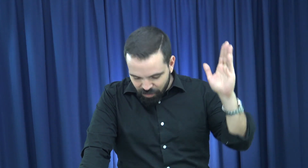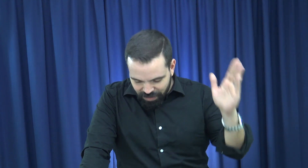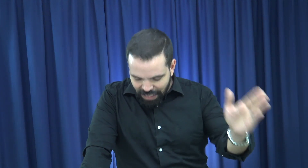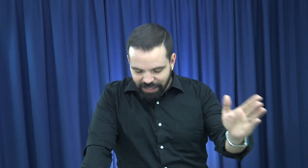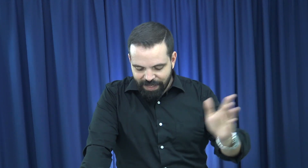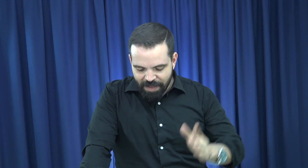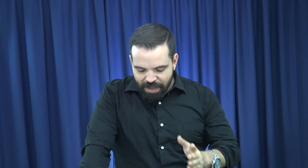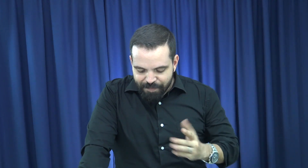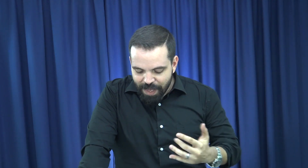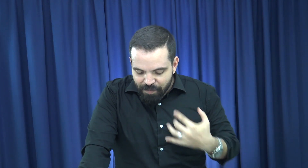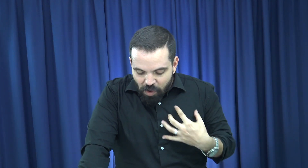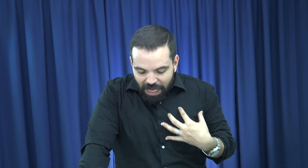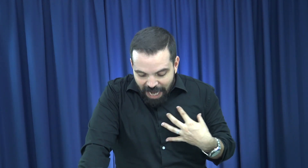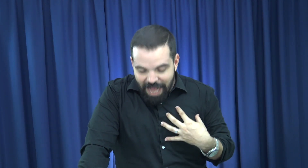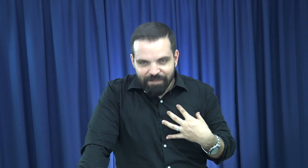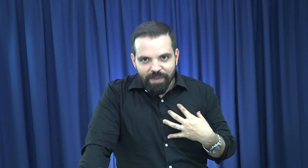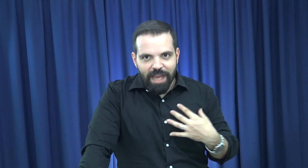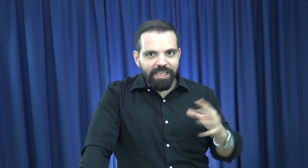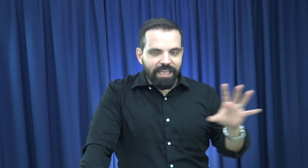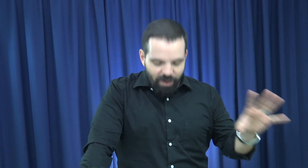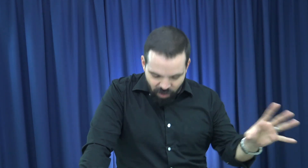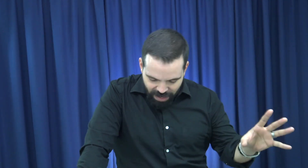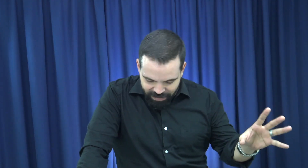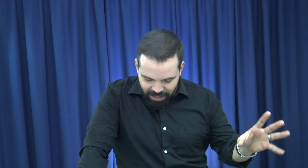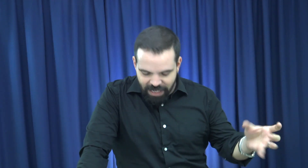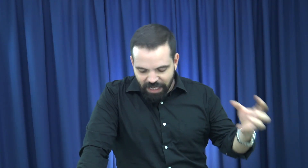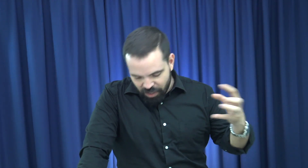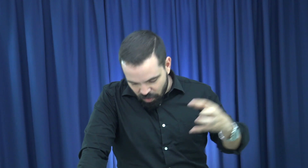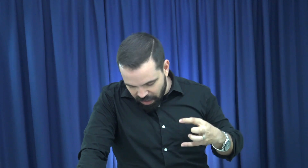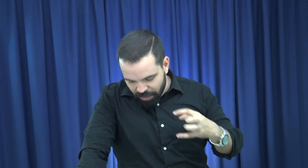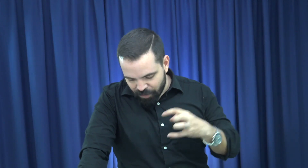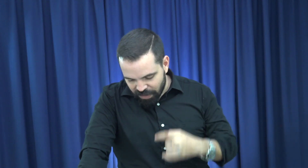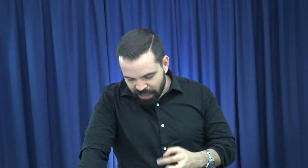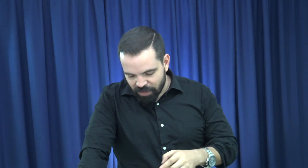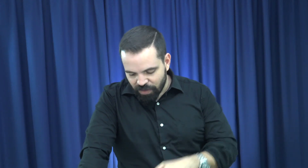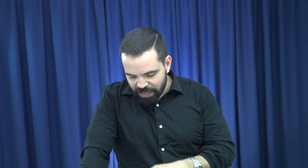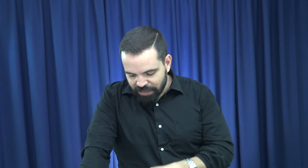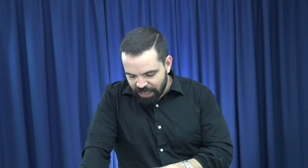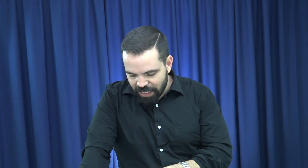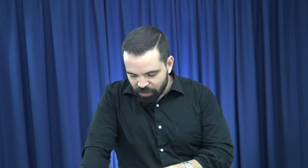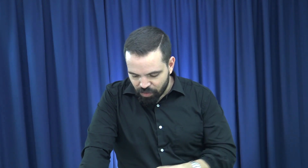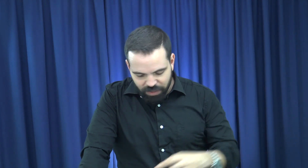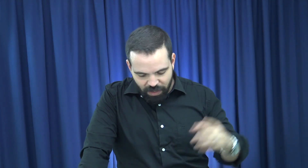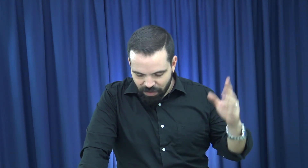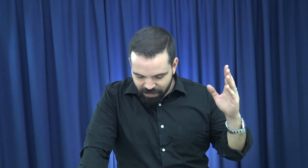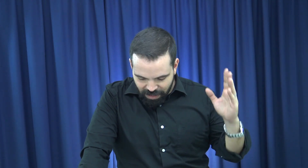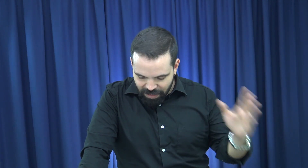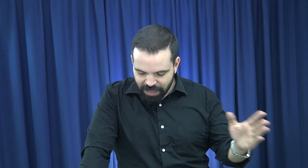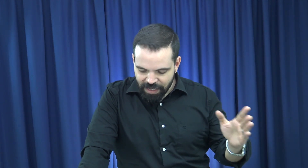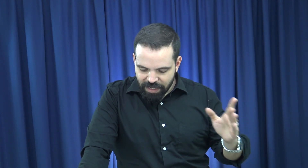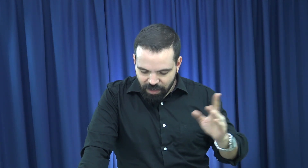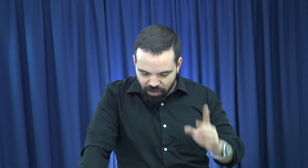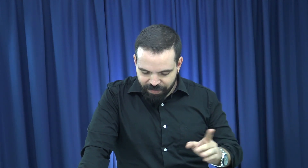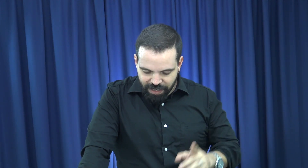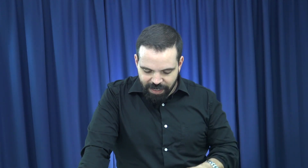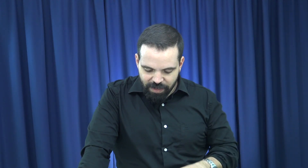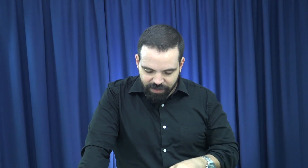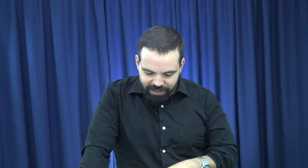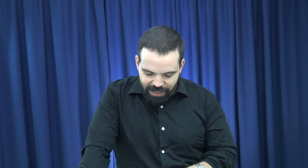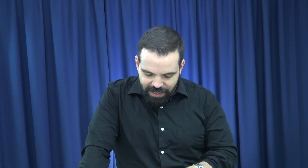constante. Me invocará. Es alguien que ora, ¿verdad? Y yo le responderé. Con él estaré en la angustia. Lo libraré. Lo libraré. Lo saciaré